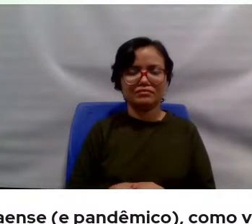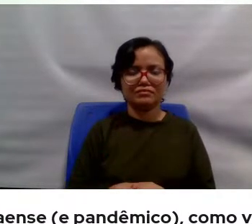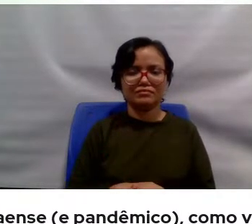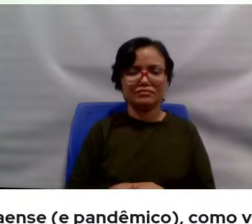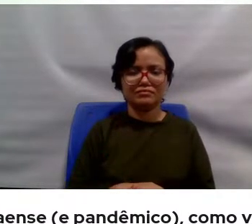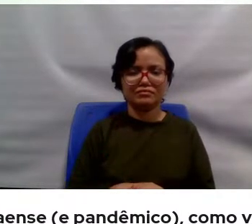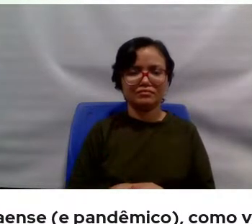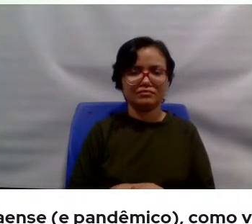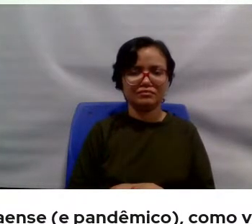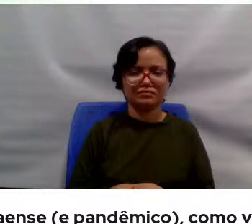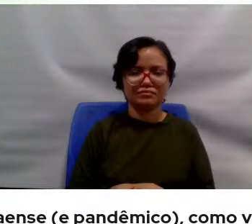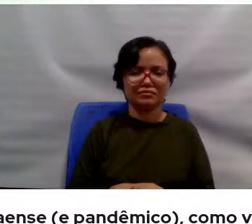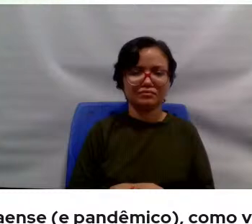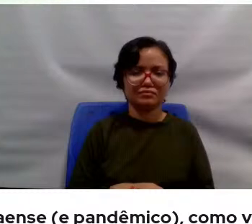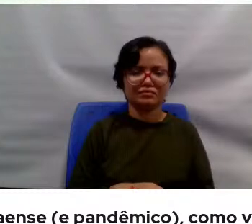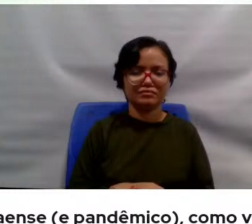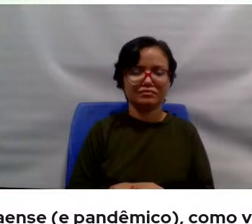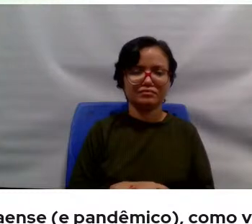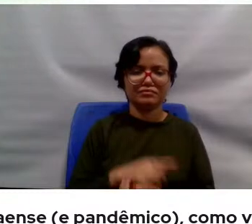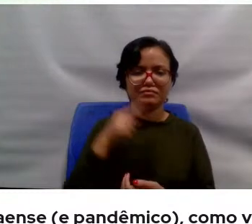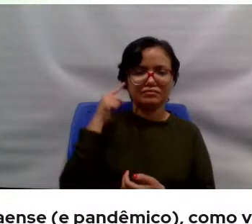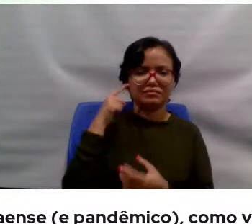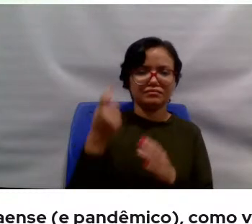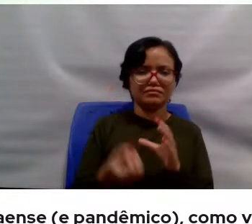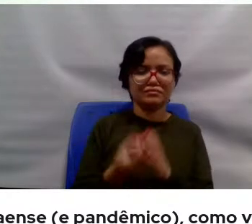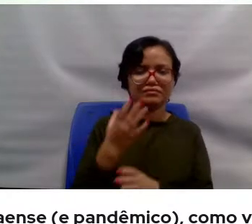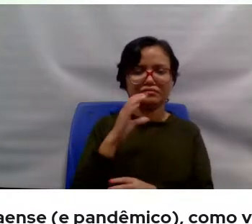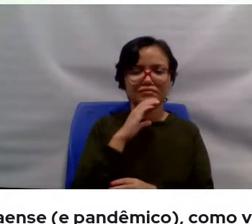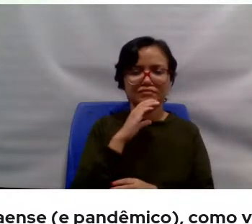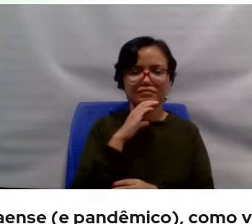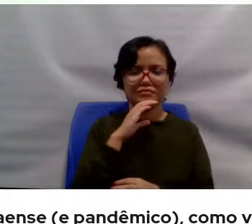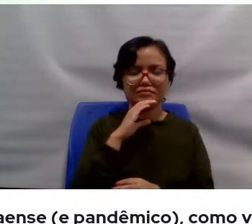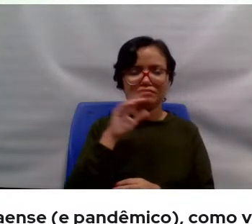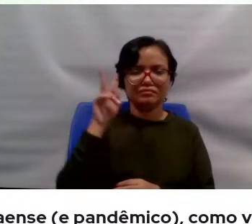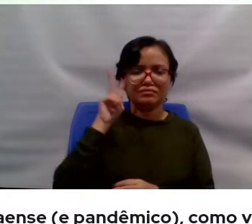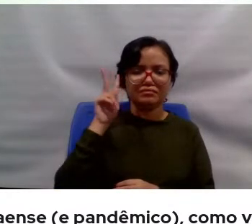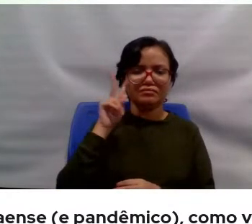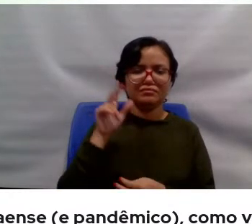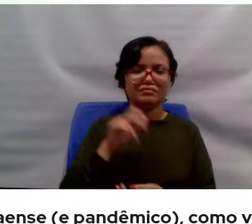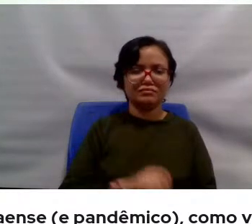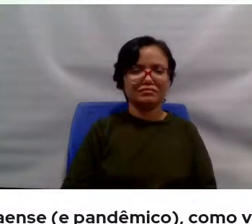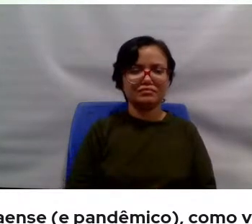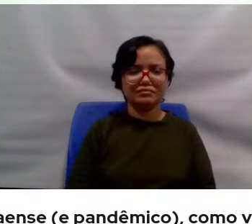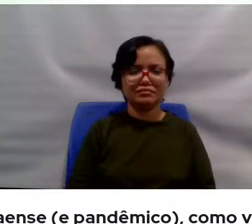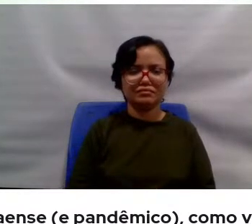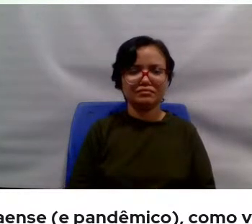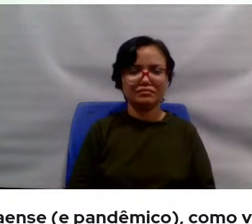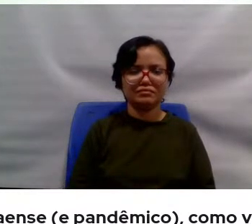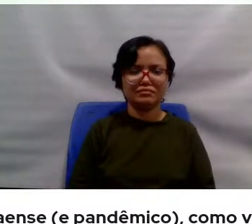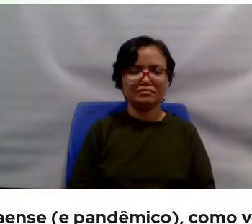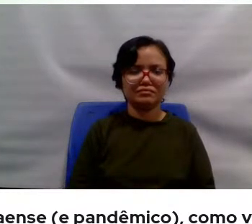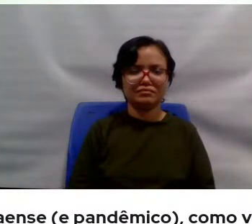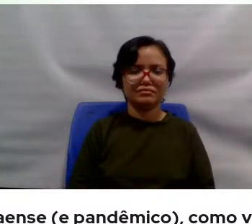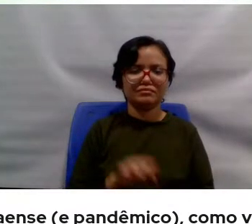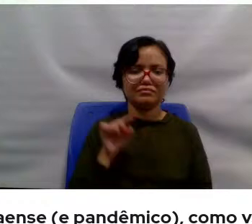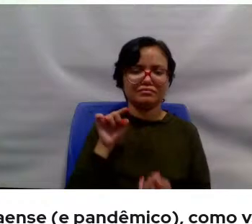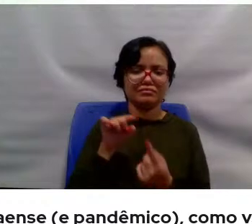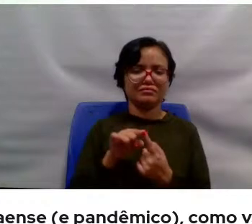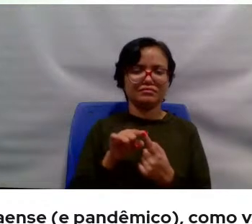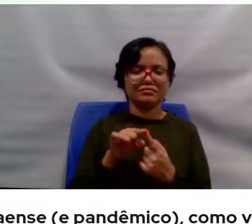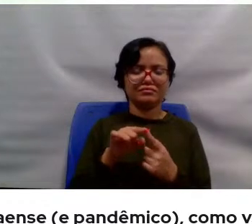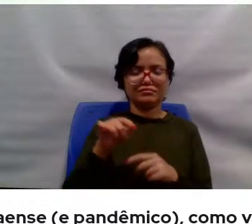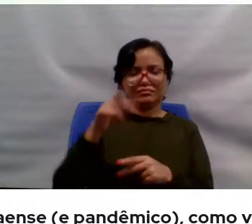em produzir um conhecimento histórico voltado para esse grande público